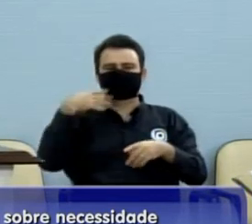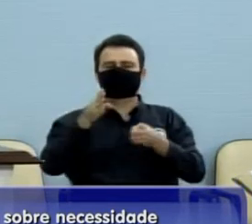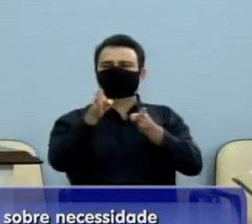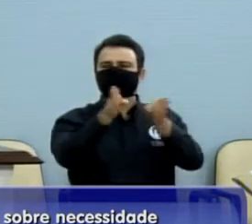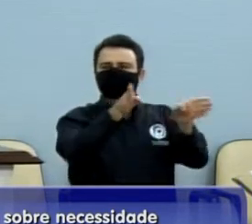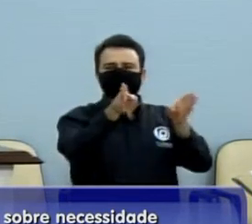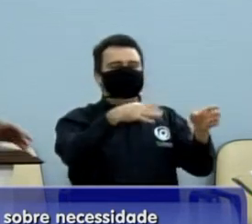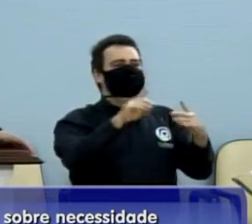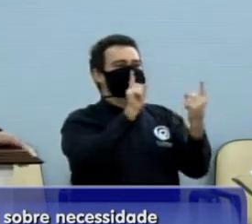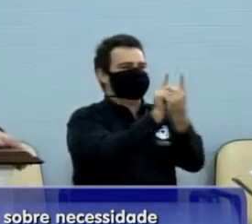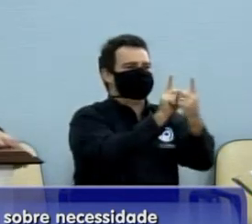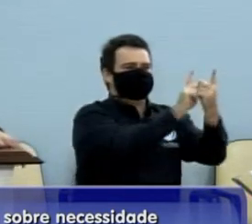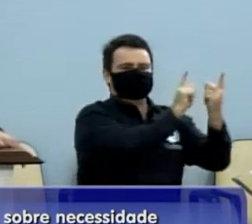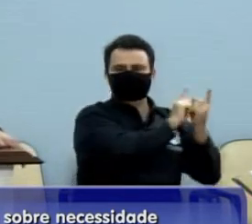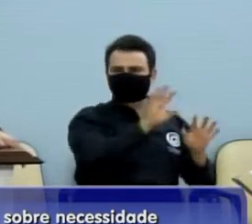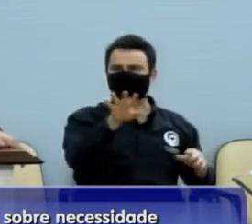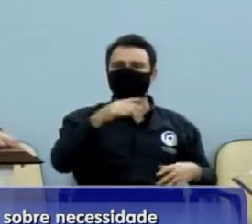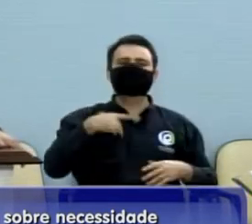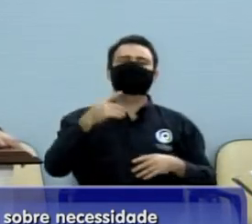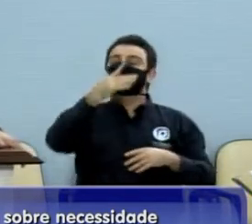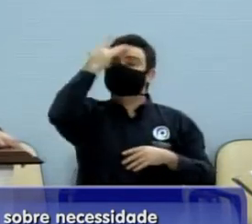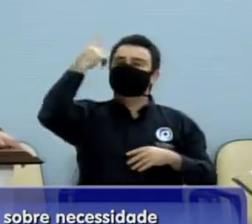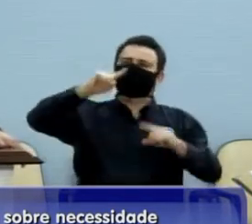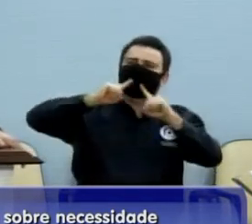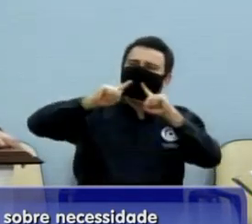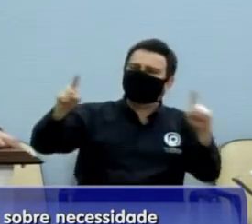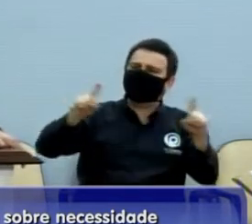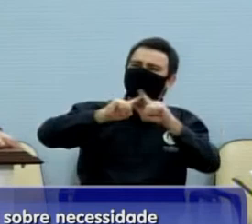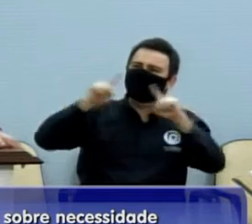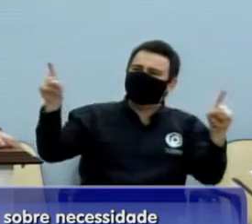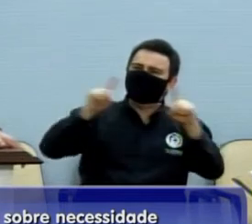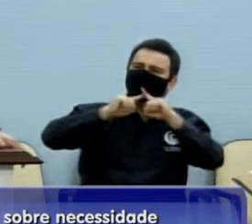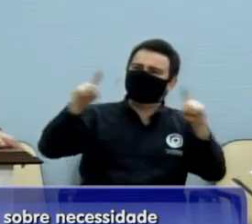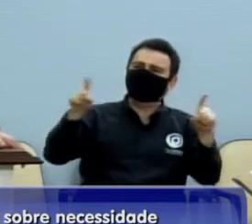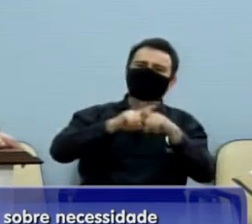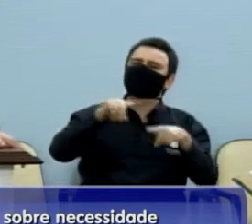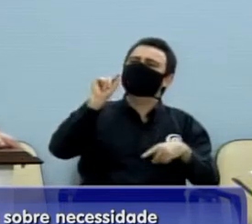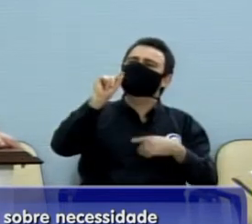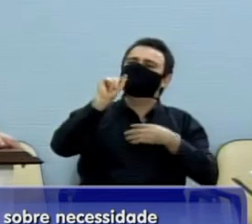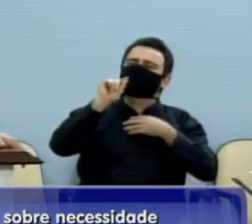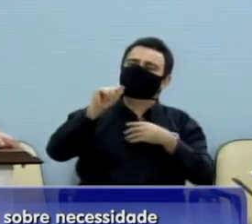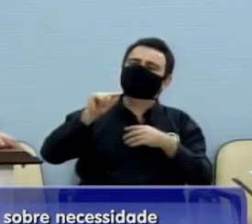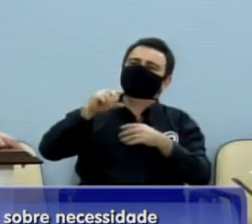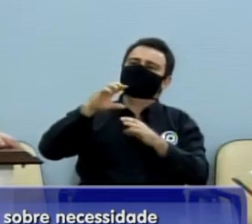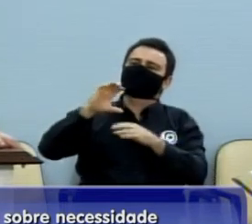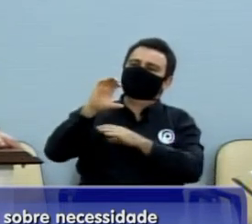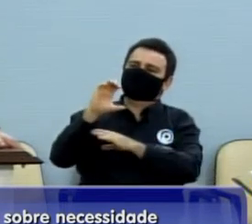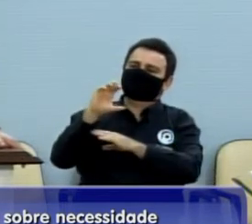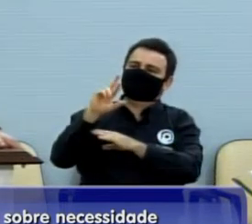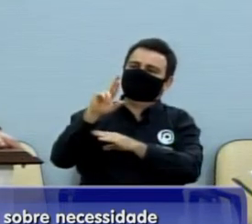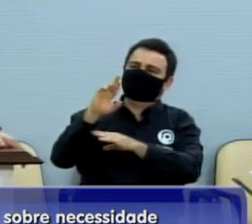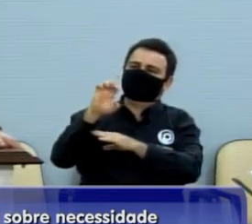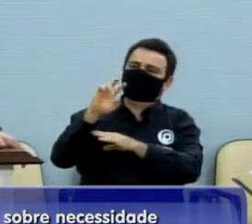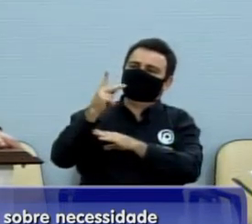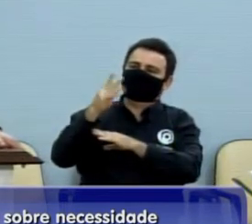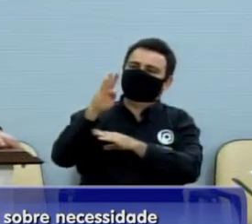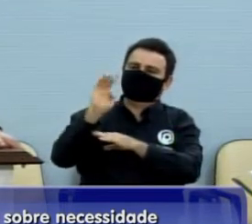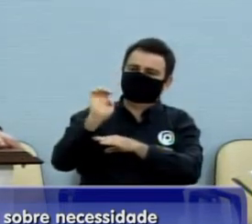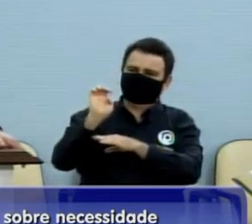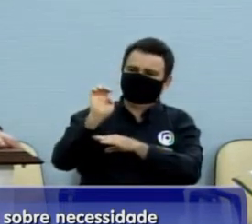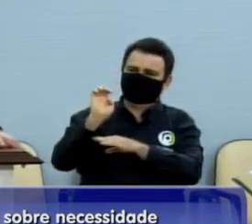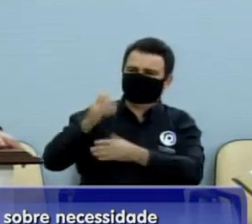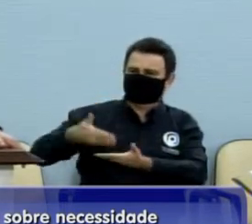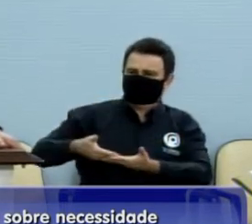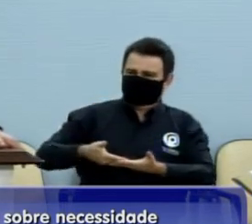pedidos de vagas de creche, são muitos, agora depois da pandemia, os pais começaram, as